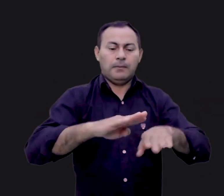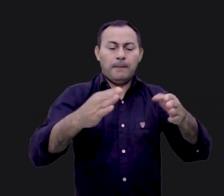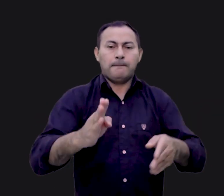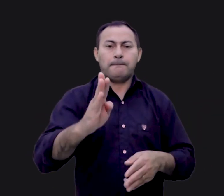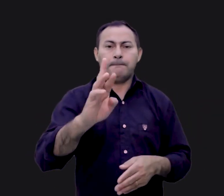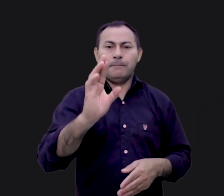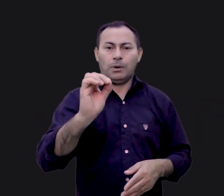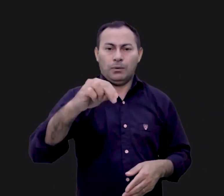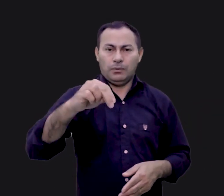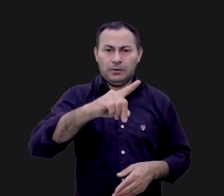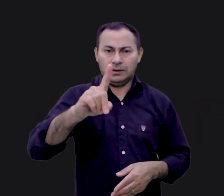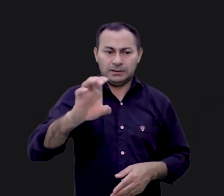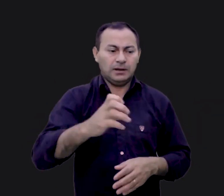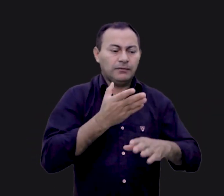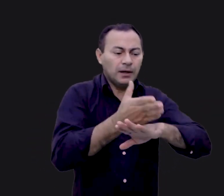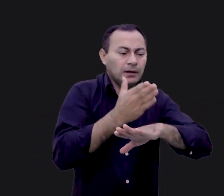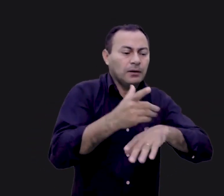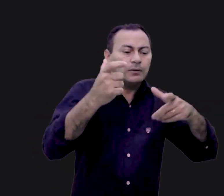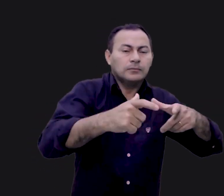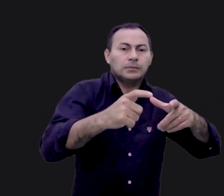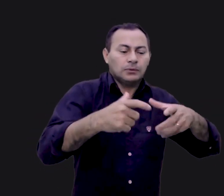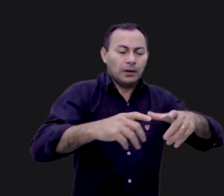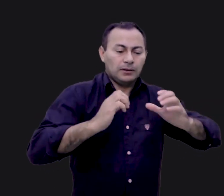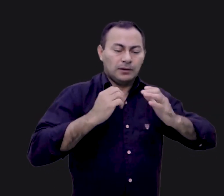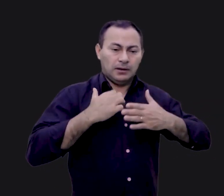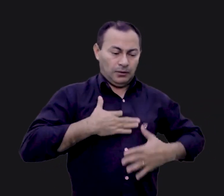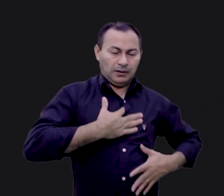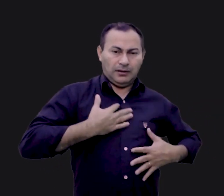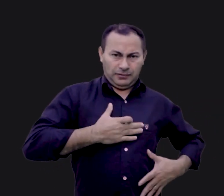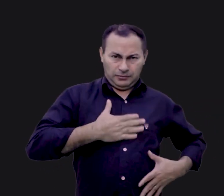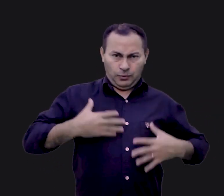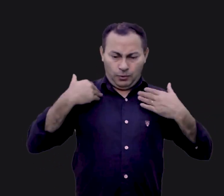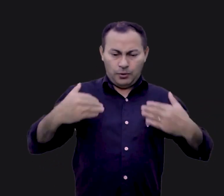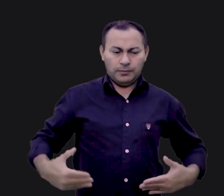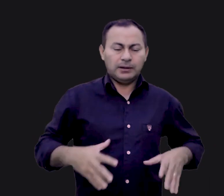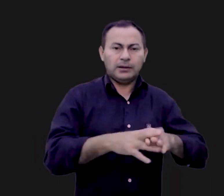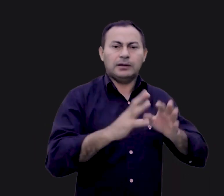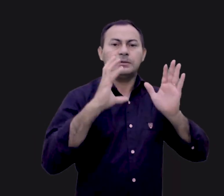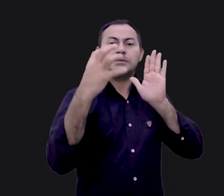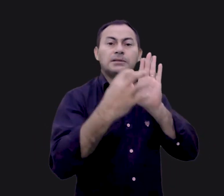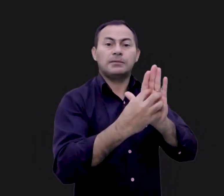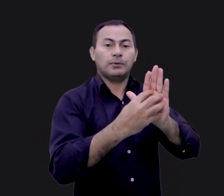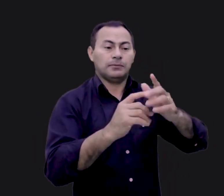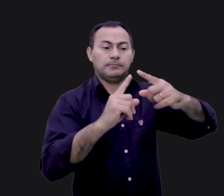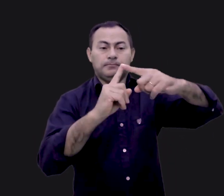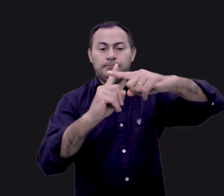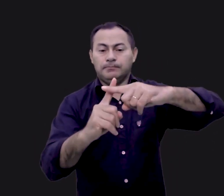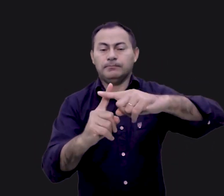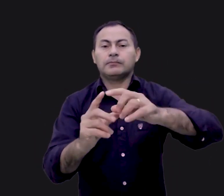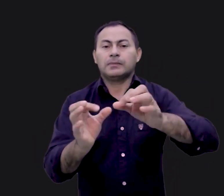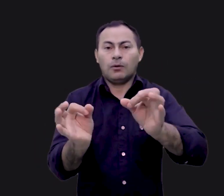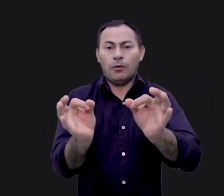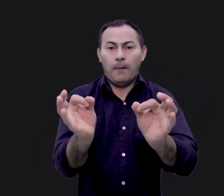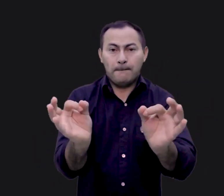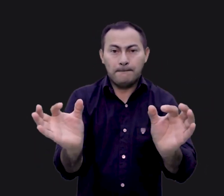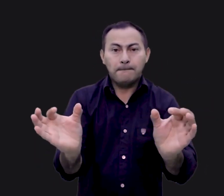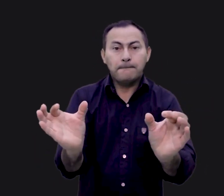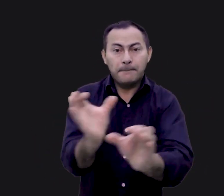lavatório e para os outros móveis do tabernáculo. E temos, assim, um símbolo da cruz que se completa ao lembrarmos o que